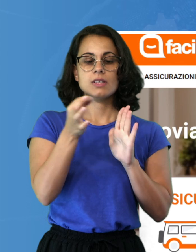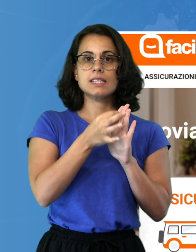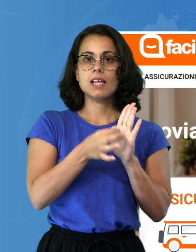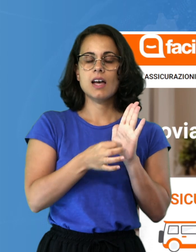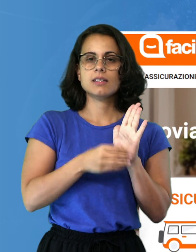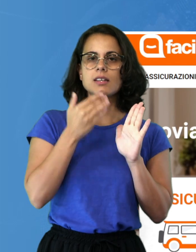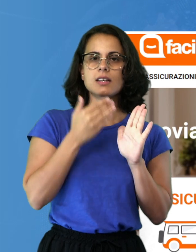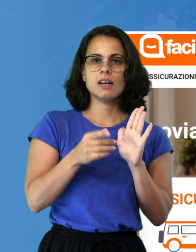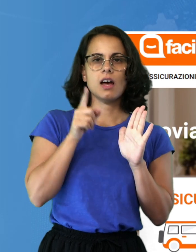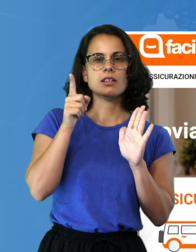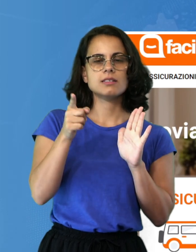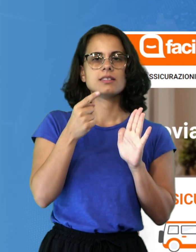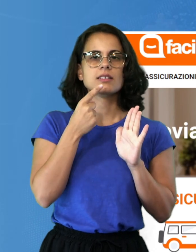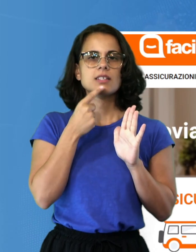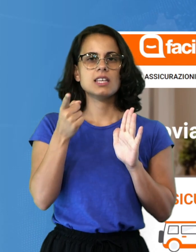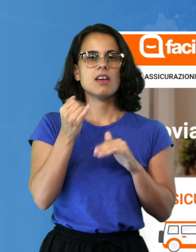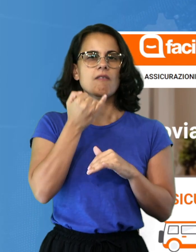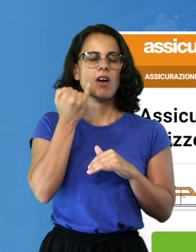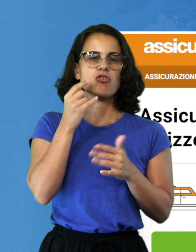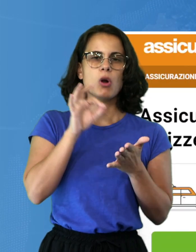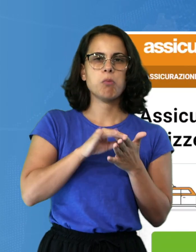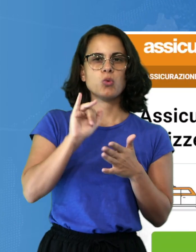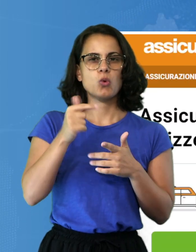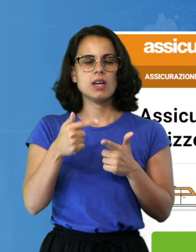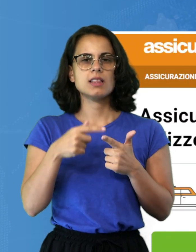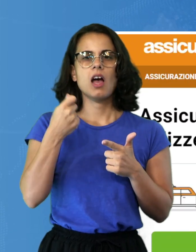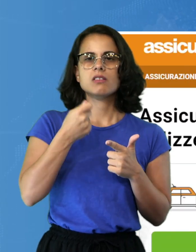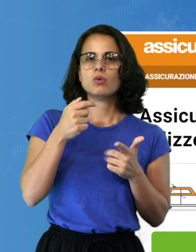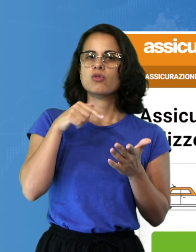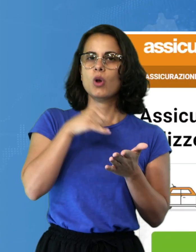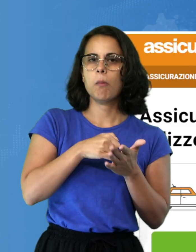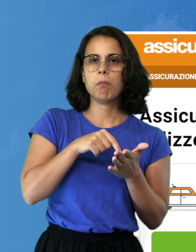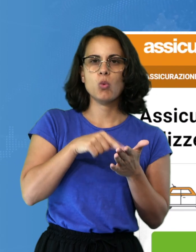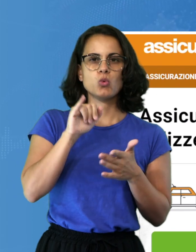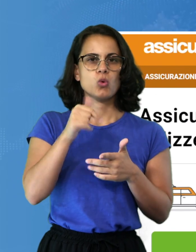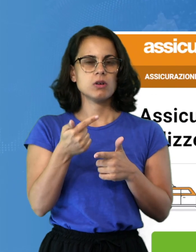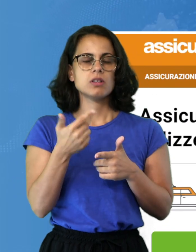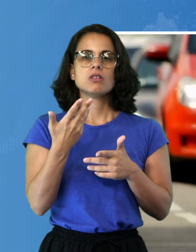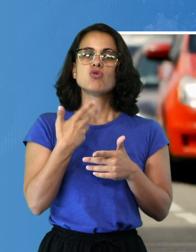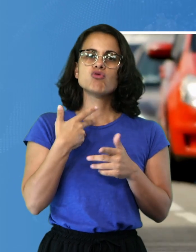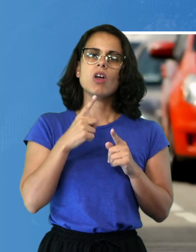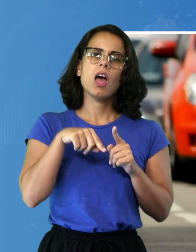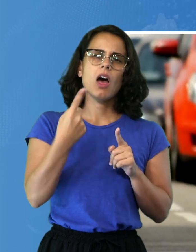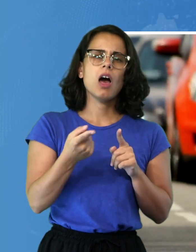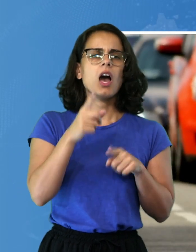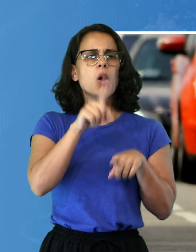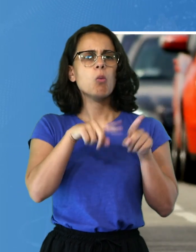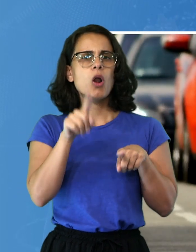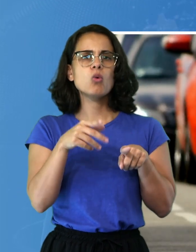congiunto di Facile.it e Assicurazione.it tuttavia è stata registrata un'inversione di tendenza con alcune province dell'isola che hanno visto